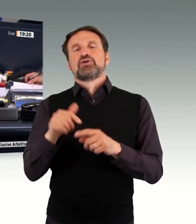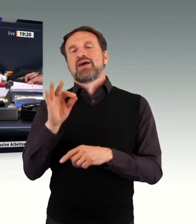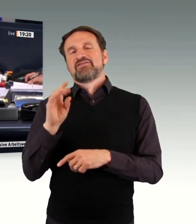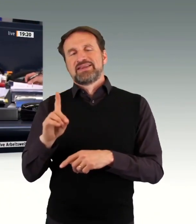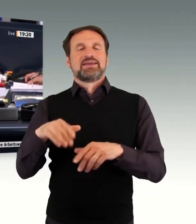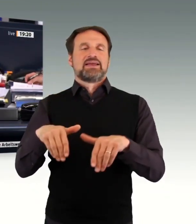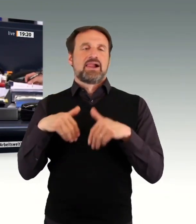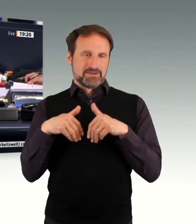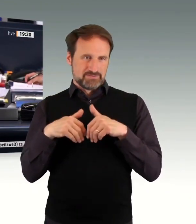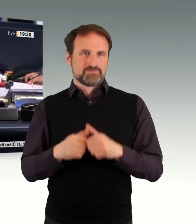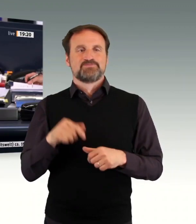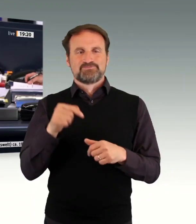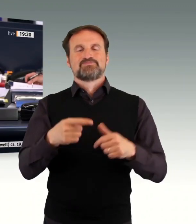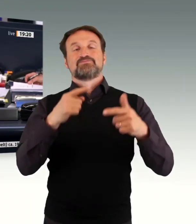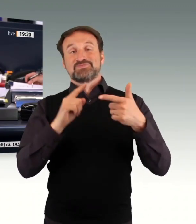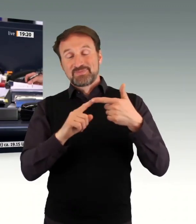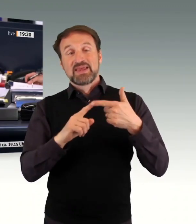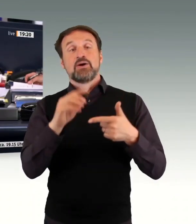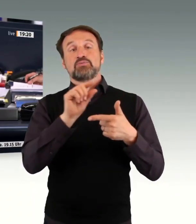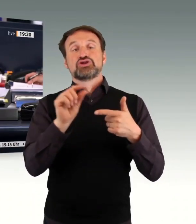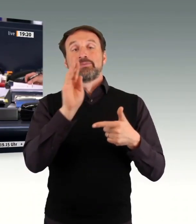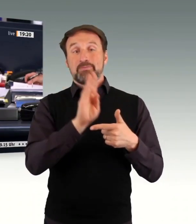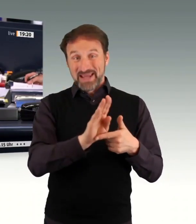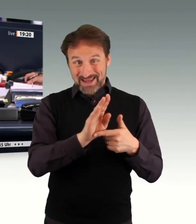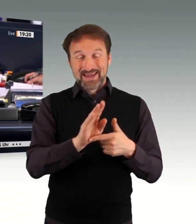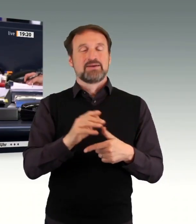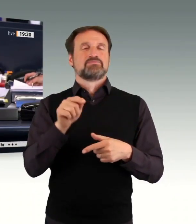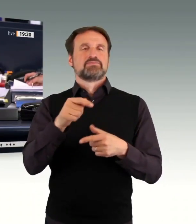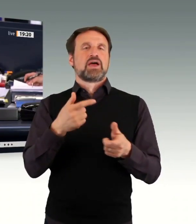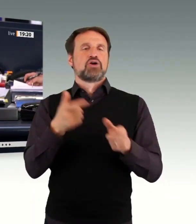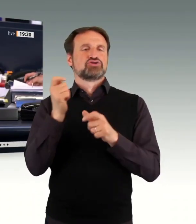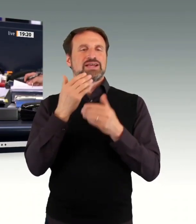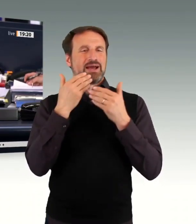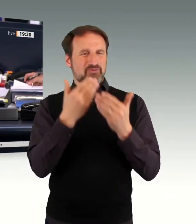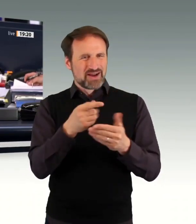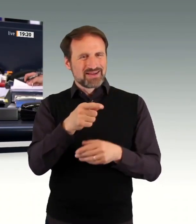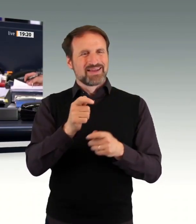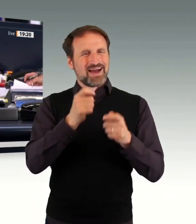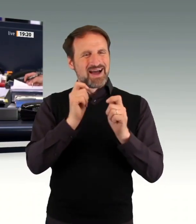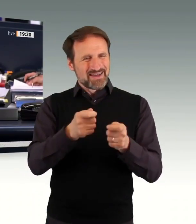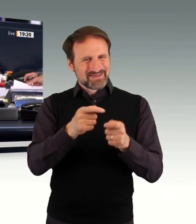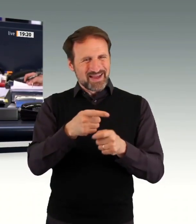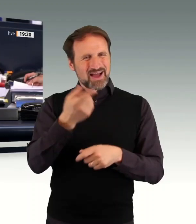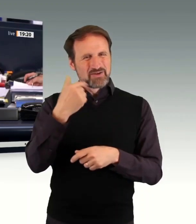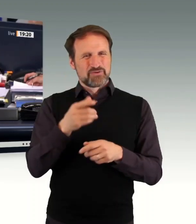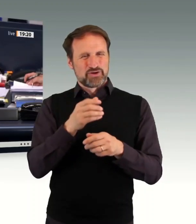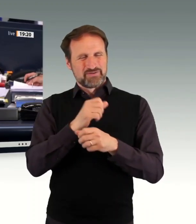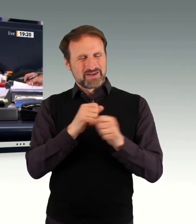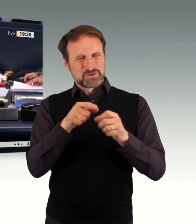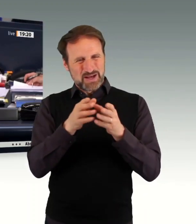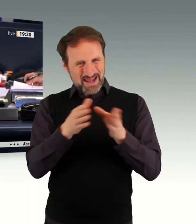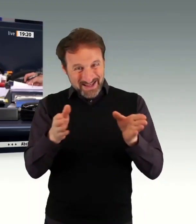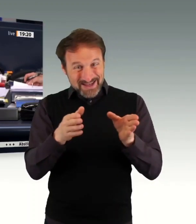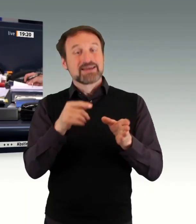Beschlussempfehlung die Ablehnung des Antrags der Fraktion Die Linke auf Drucksache 1115 mit dem Titel volle und wirksame